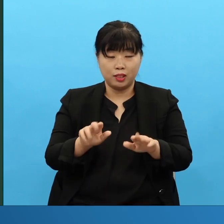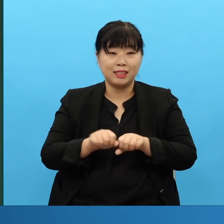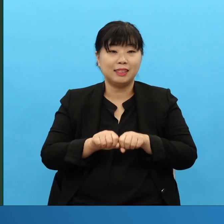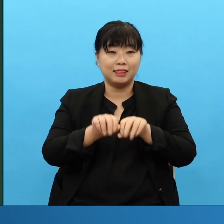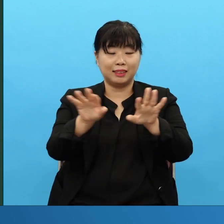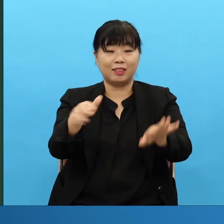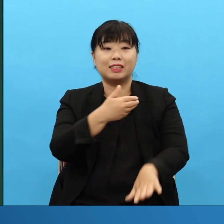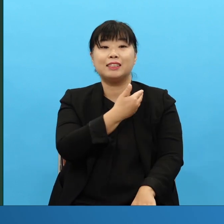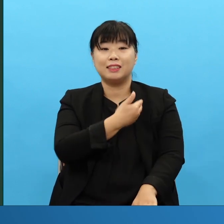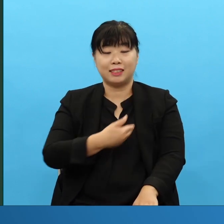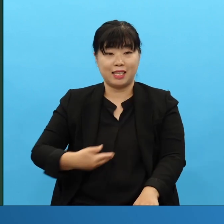있습니다